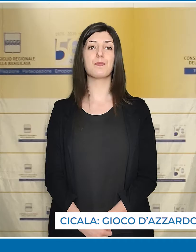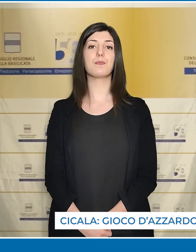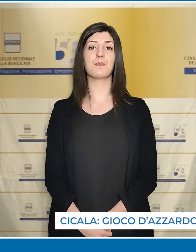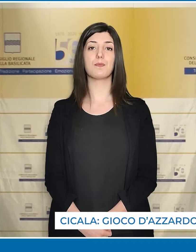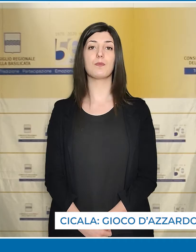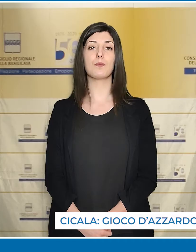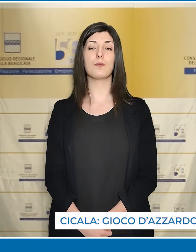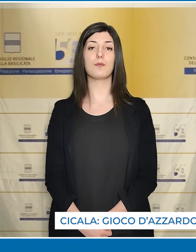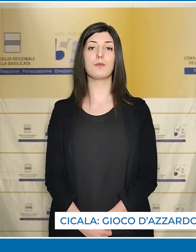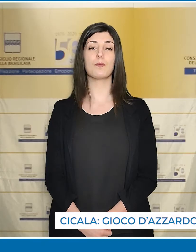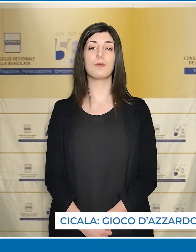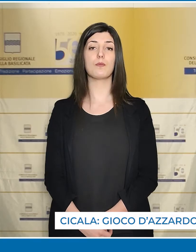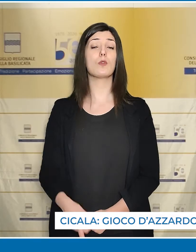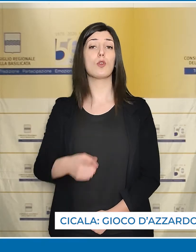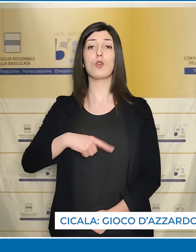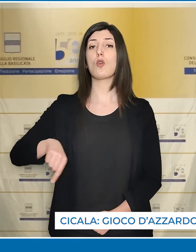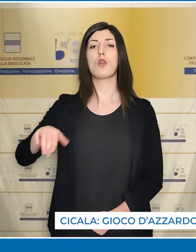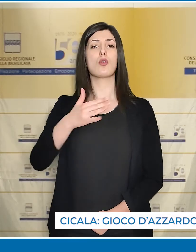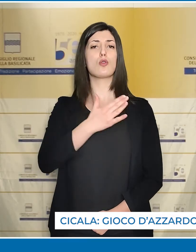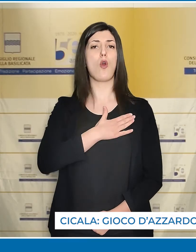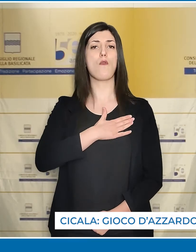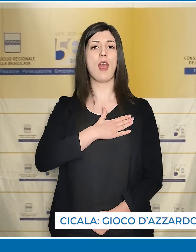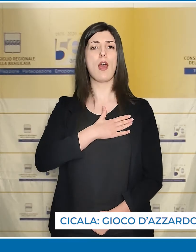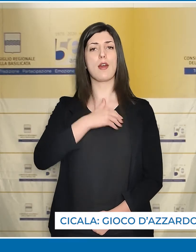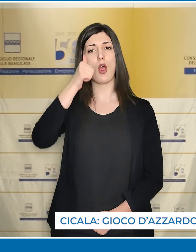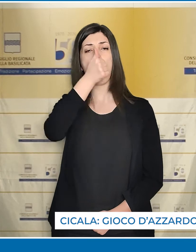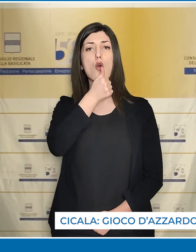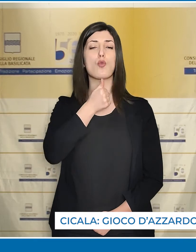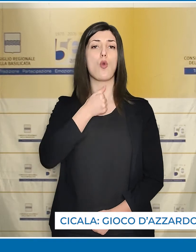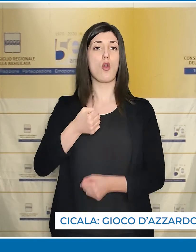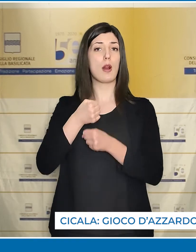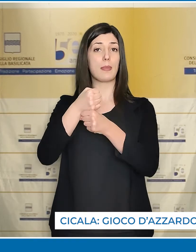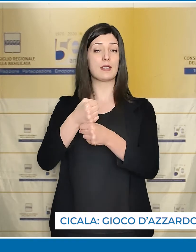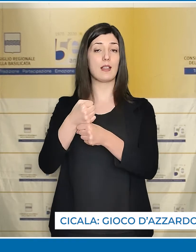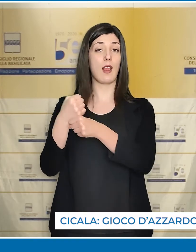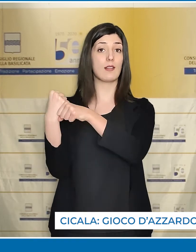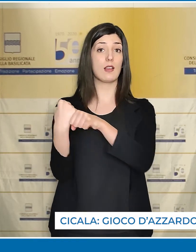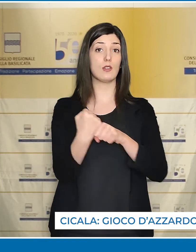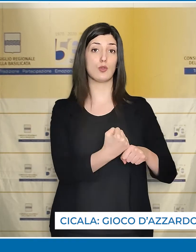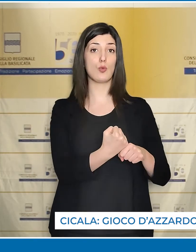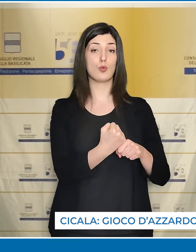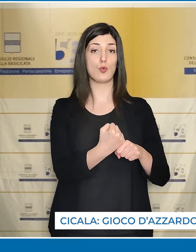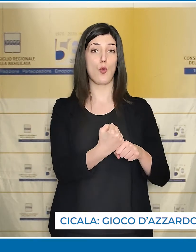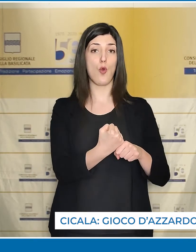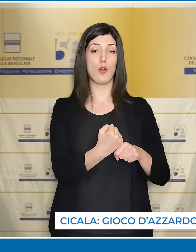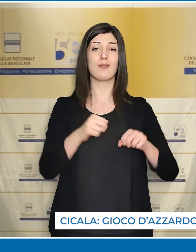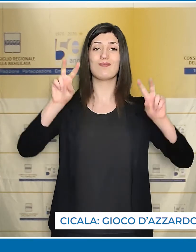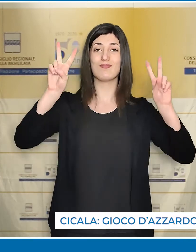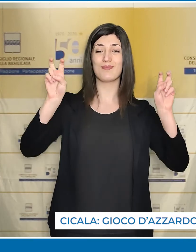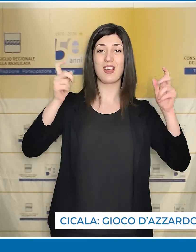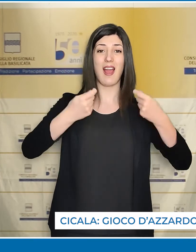È nostro dovere in qualità di rappresentanti delle istituzioni arginare e